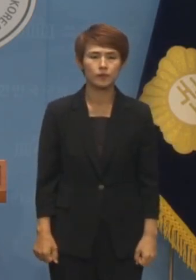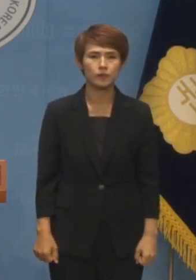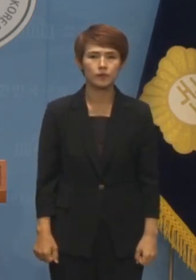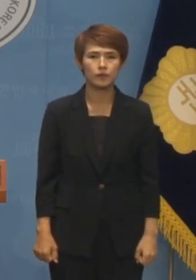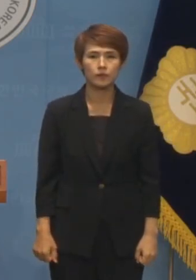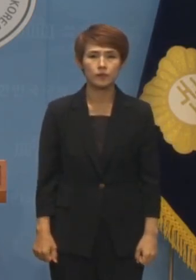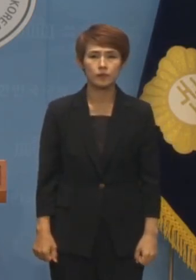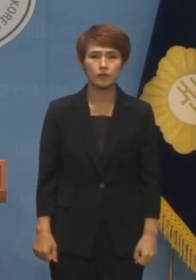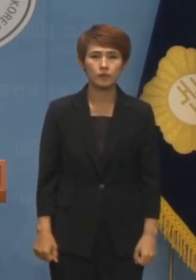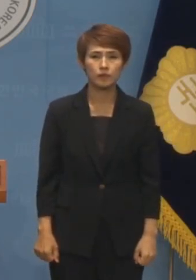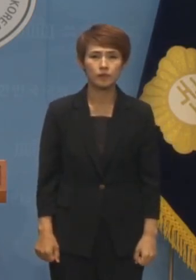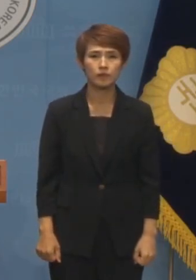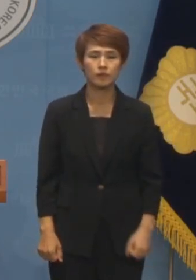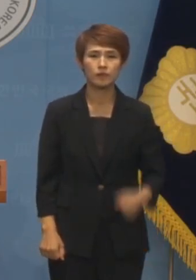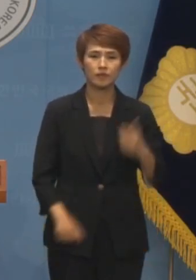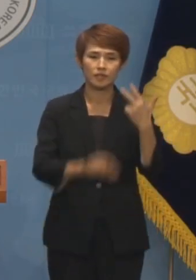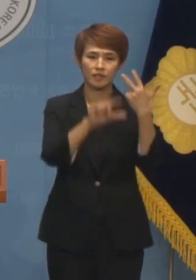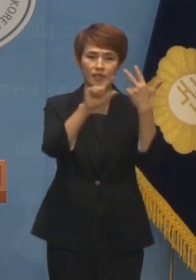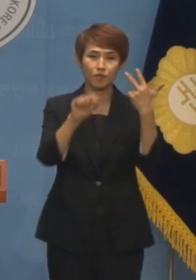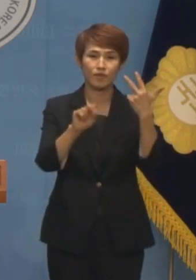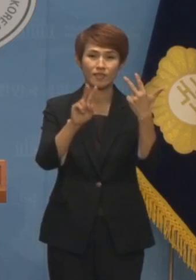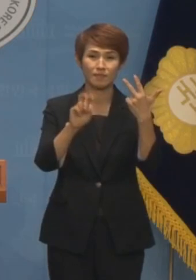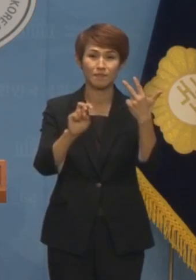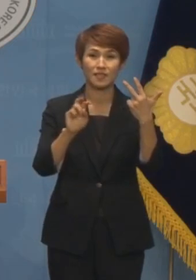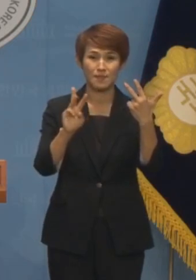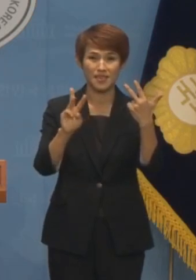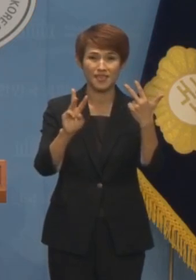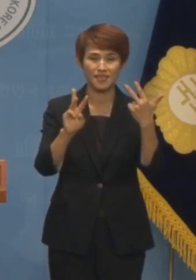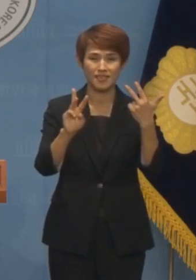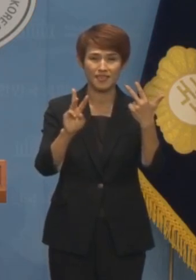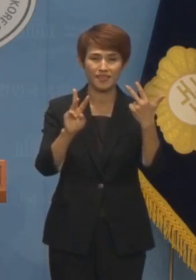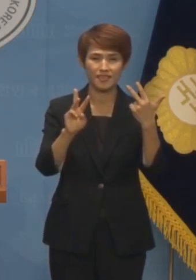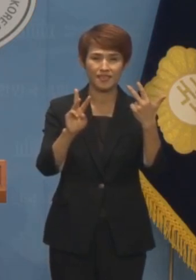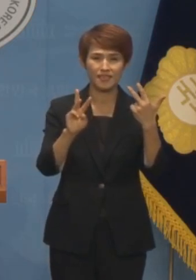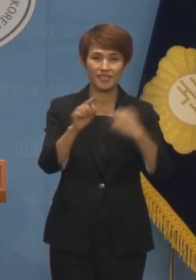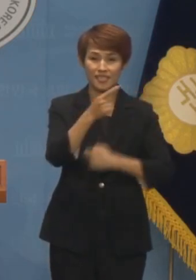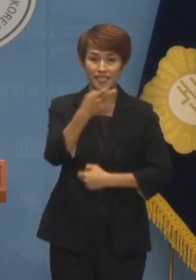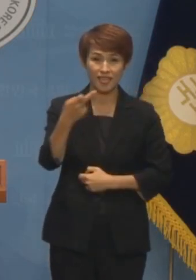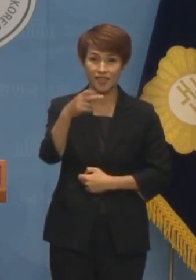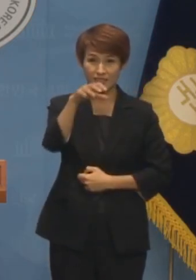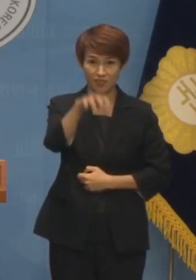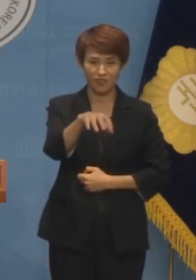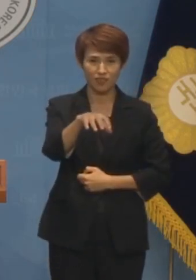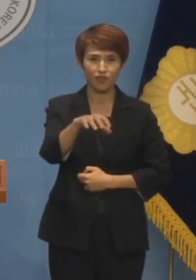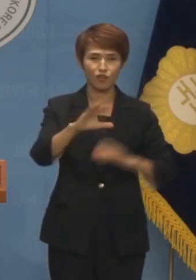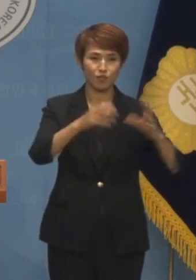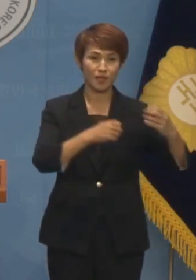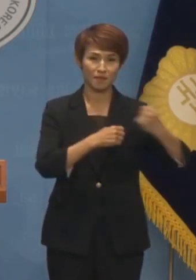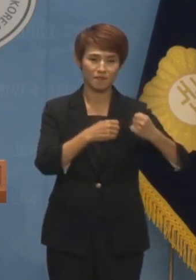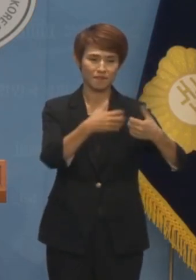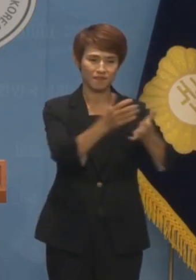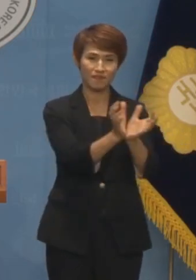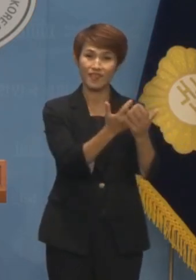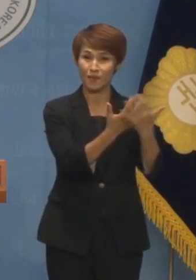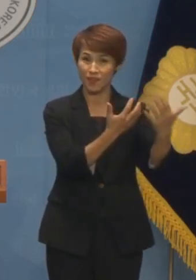지난 23일 경기 고양 킨텍스에서 열린 국민의힘 전당대회.